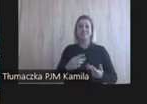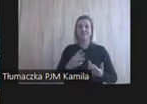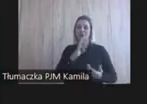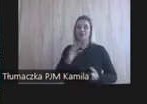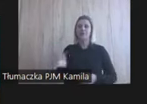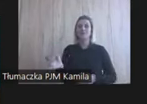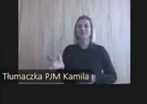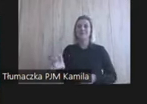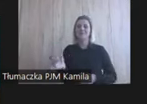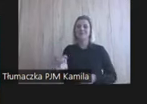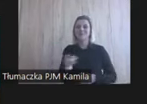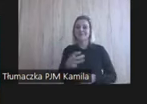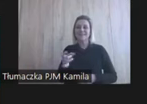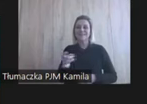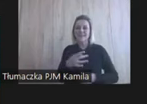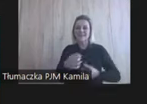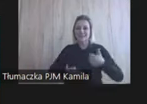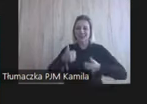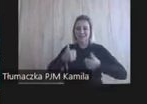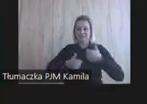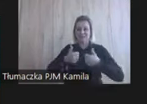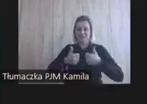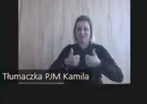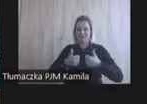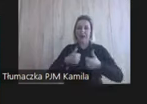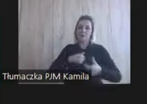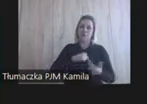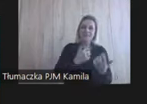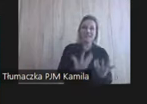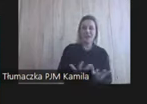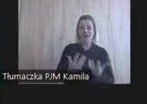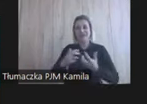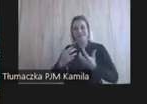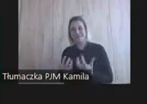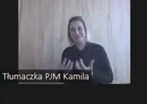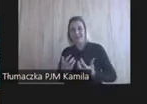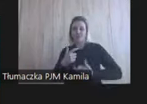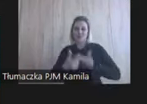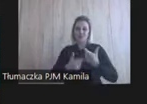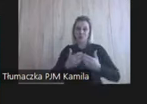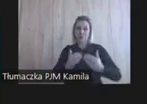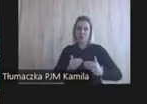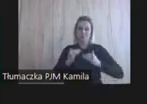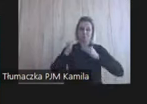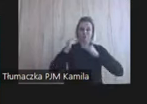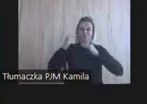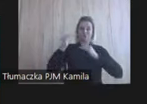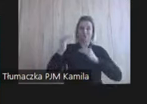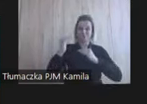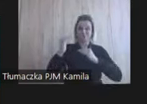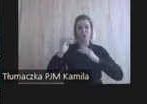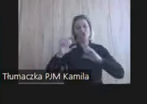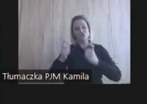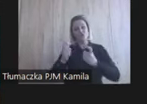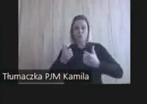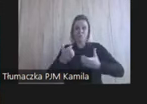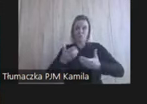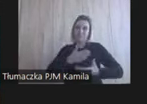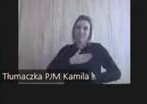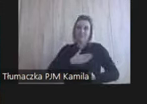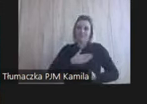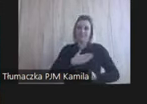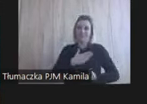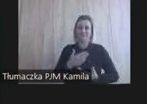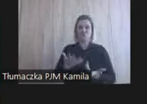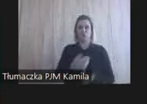grywalizacją. Czyli chciałabym, chciałbym zrobić jakiś etap i coś z tego mieć. No to super.